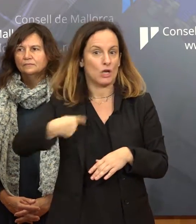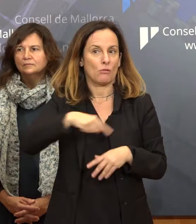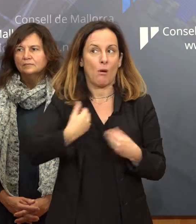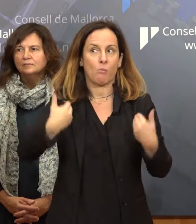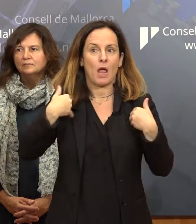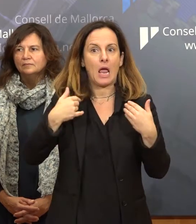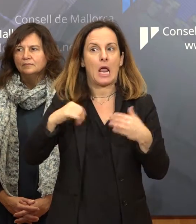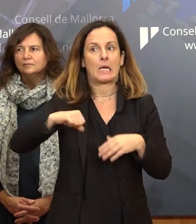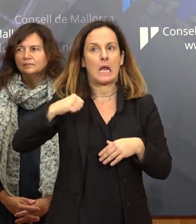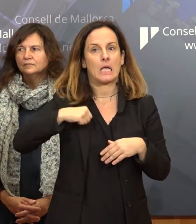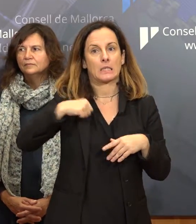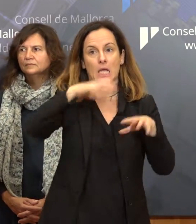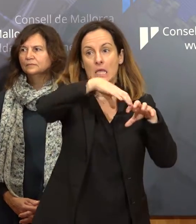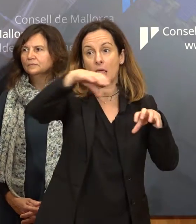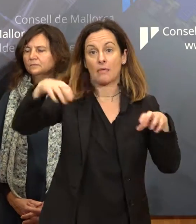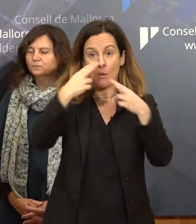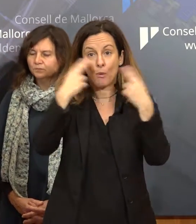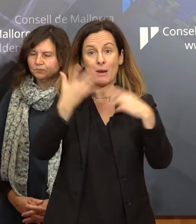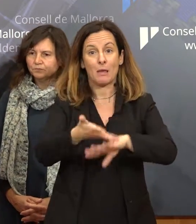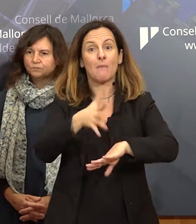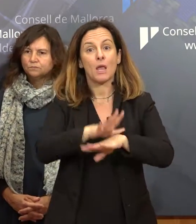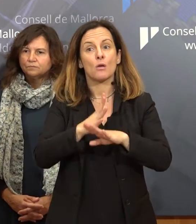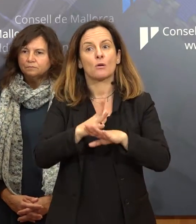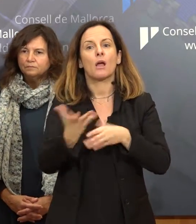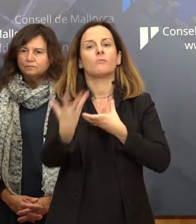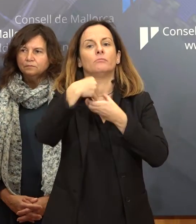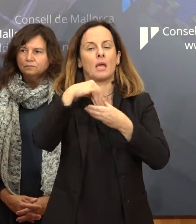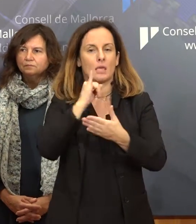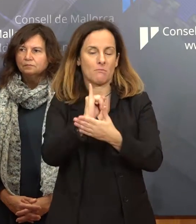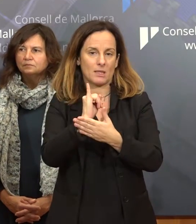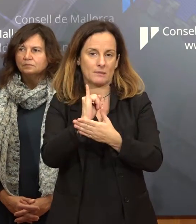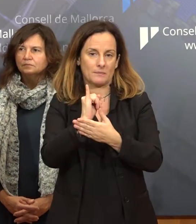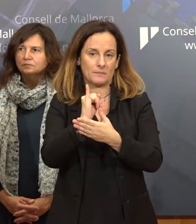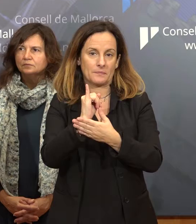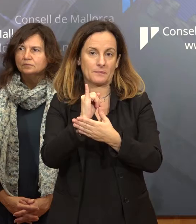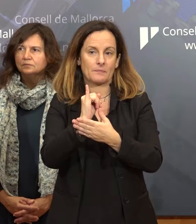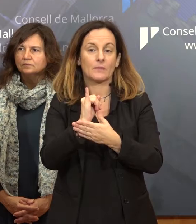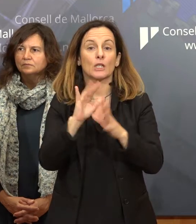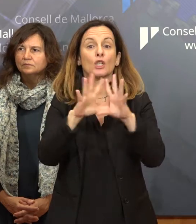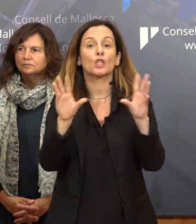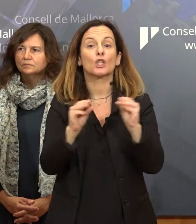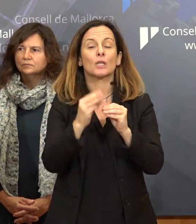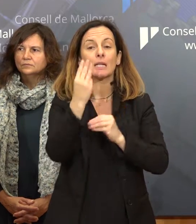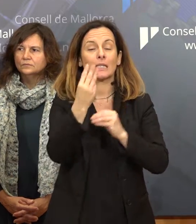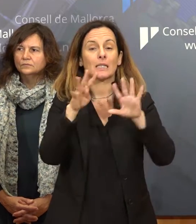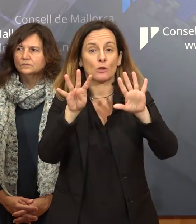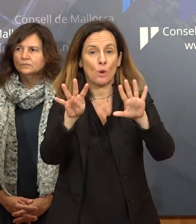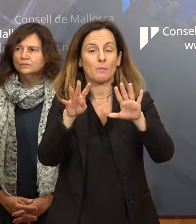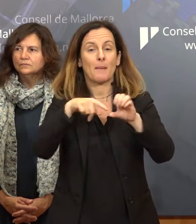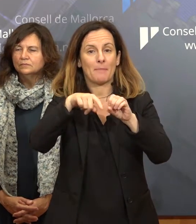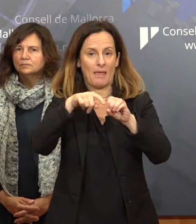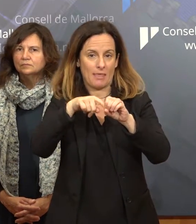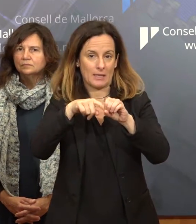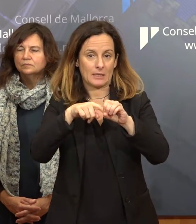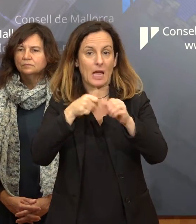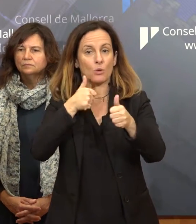la gran part de les residències públiques de Mallorca, i són 39 places que en total d'usilià